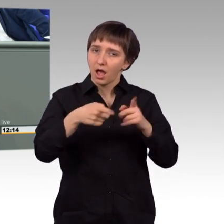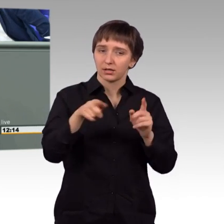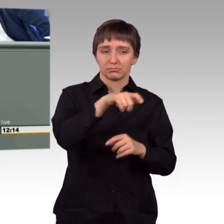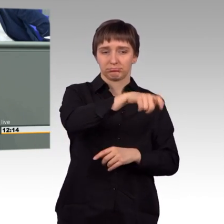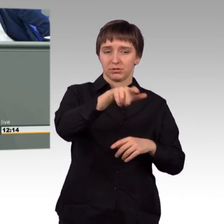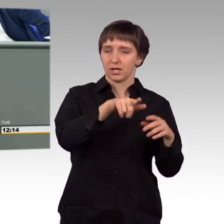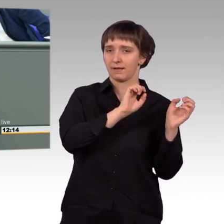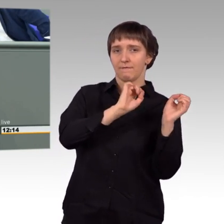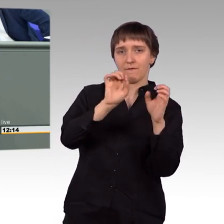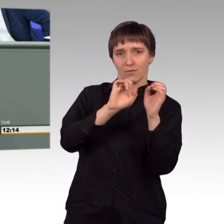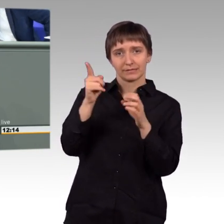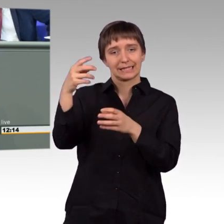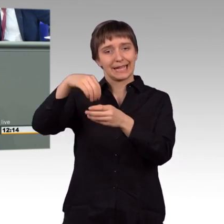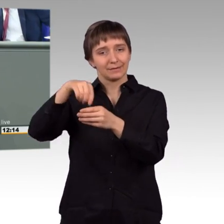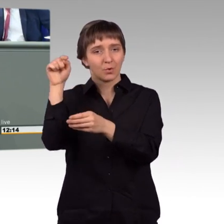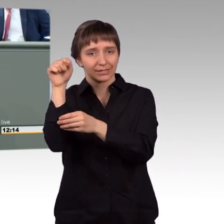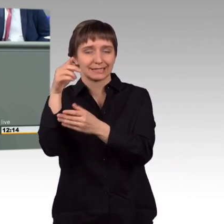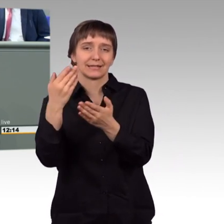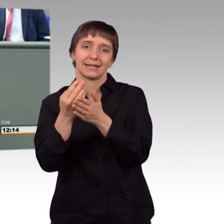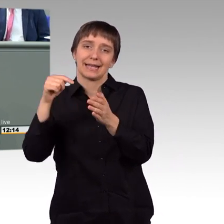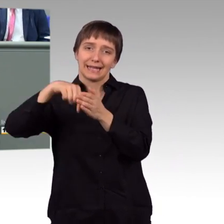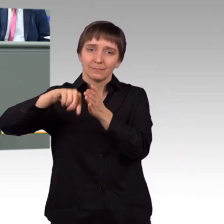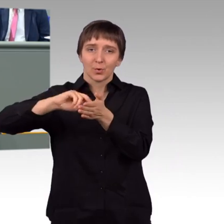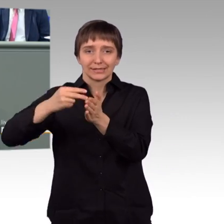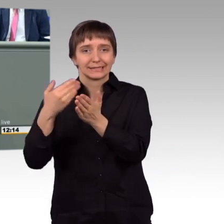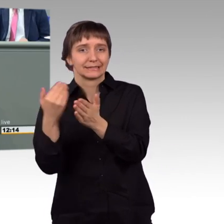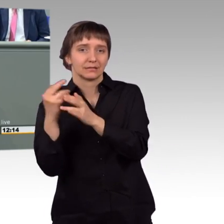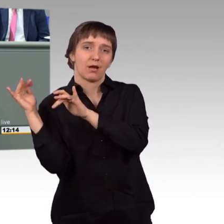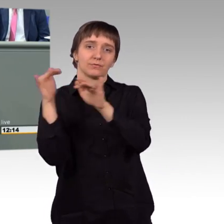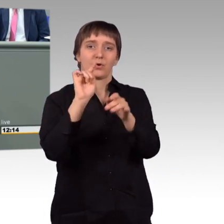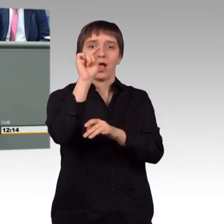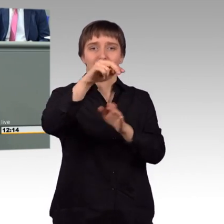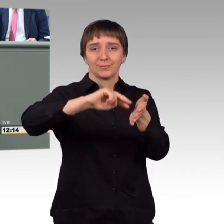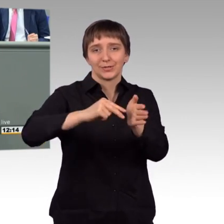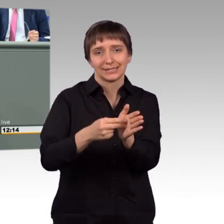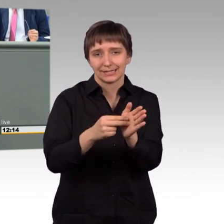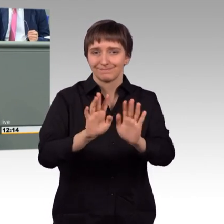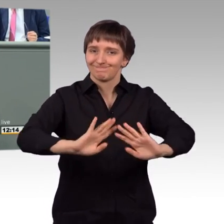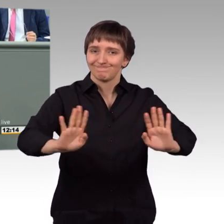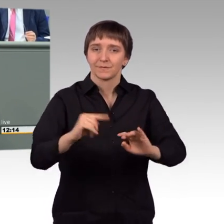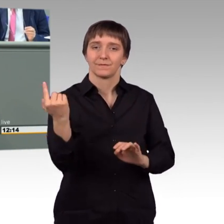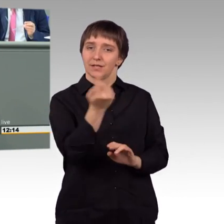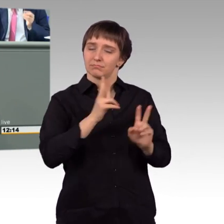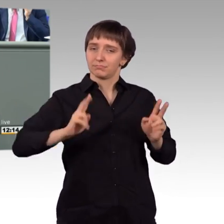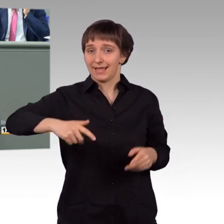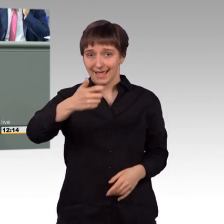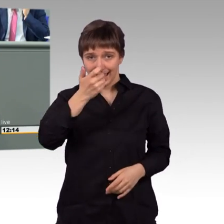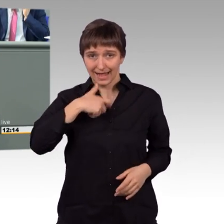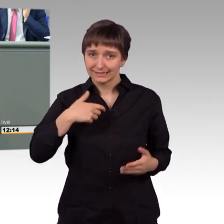Innenpolitik. Wenn wir unsere Verantwortung ernst nehmen sollten, sollten wir das in Deutschland lassen. Und lassen Sie mich mit Blick auf